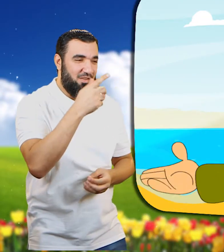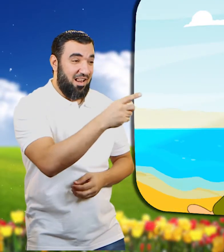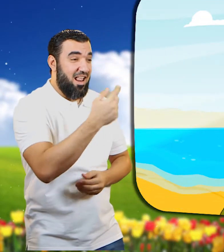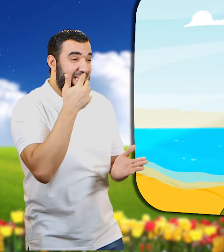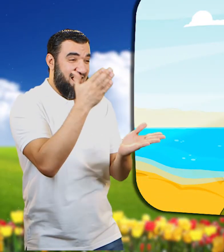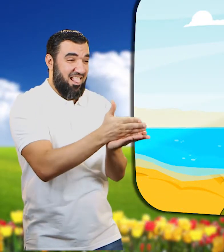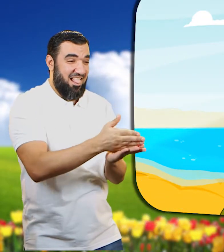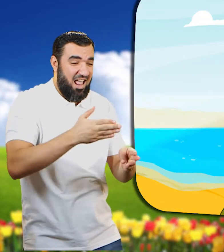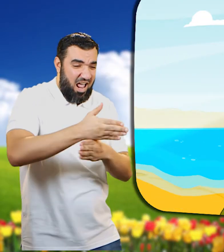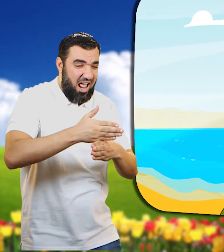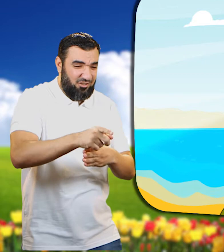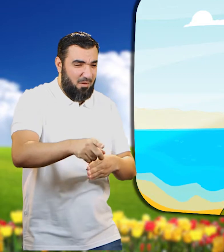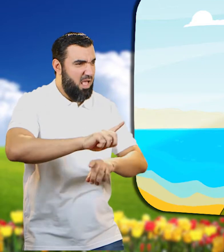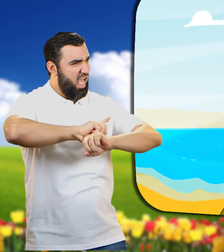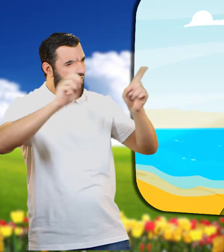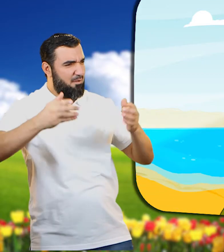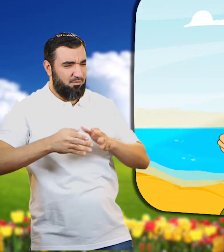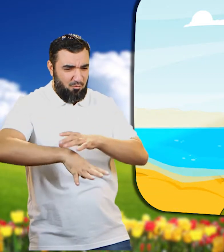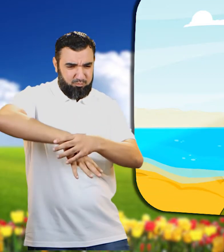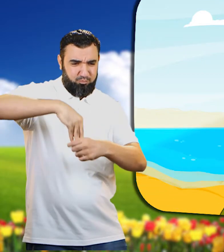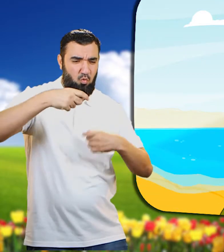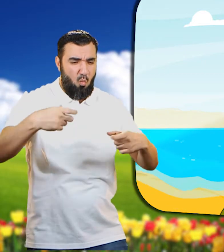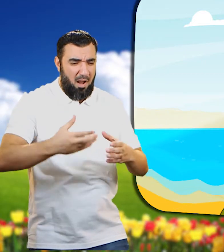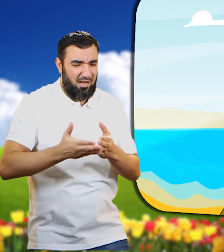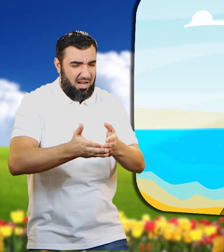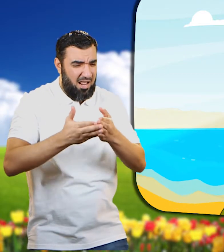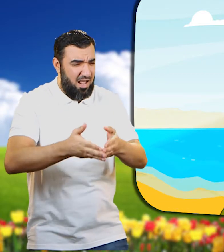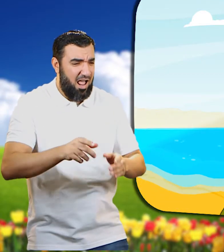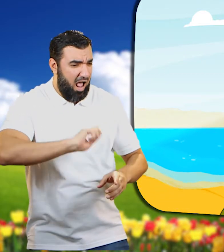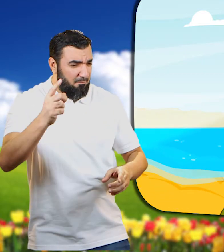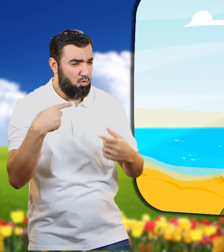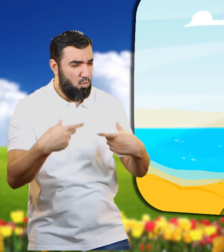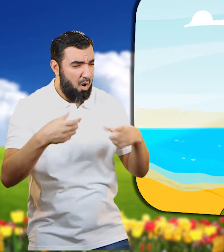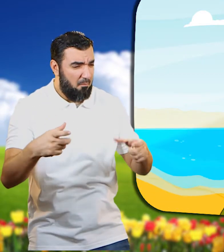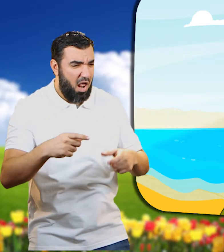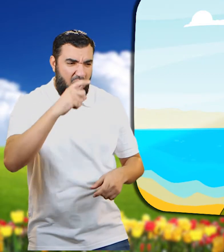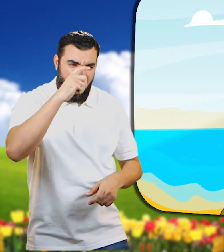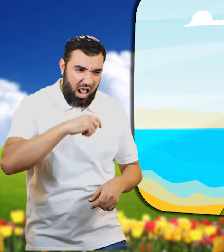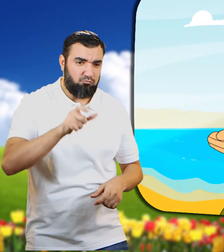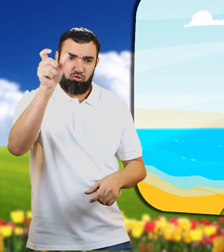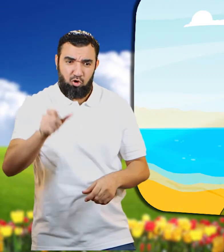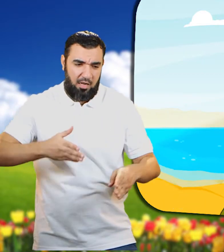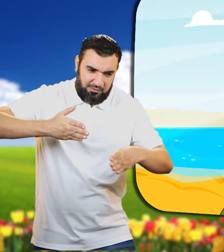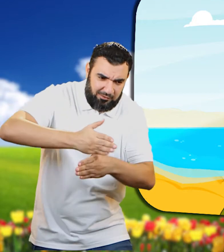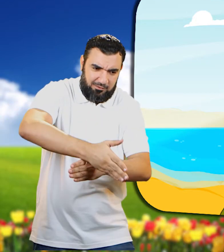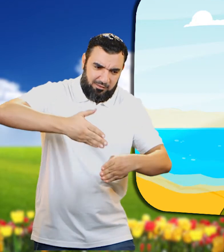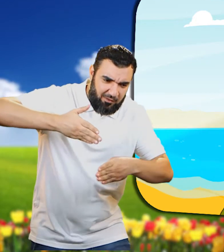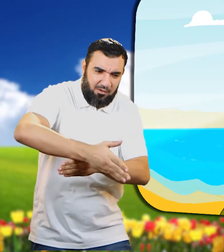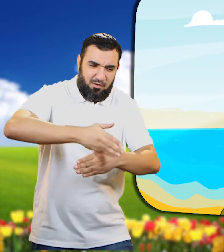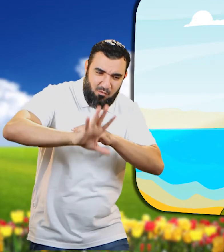ان الخشب صنع نفسه قاربا وانه لا بد له من صانع فعليك ان